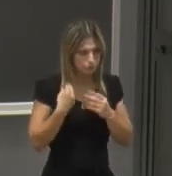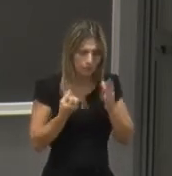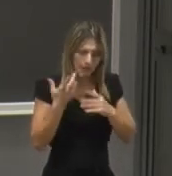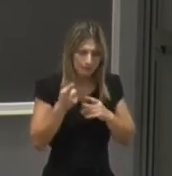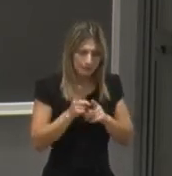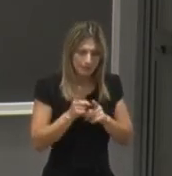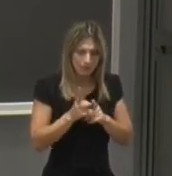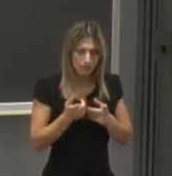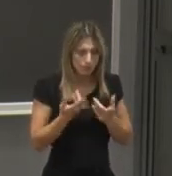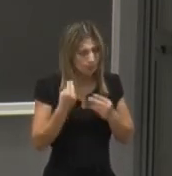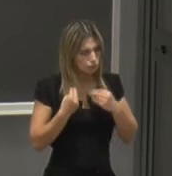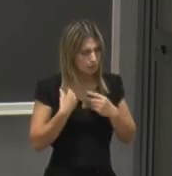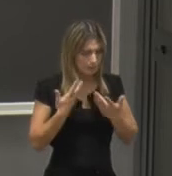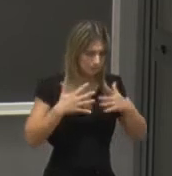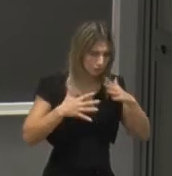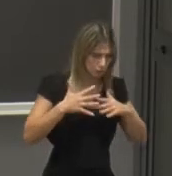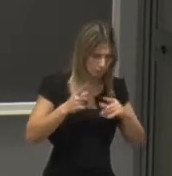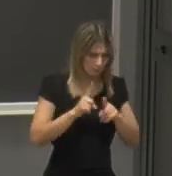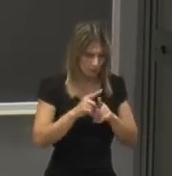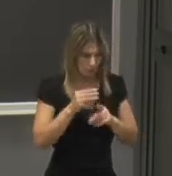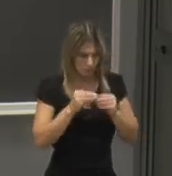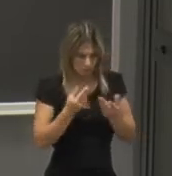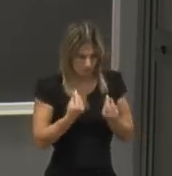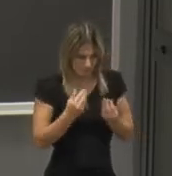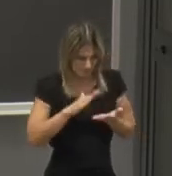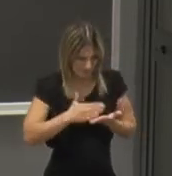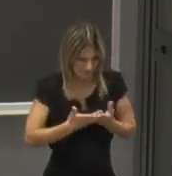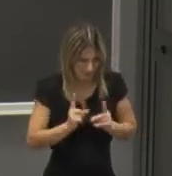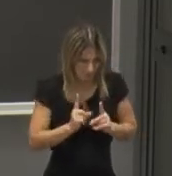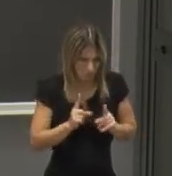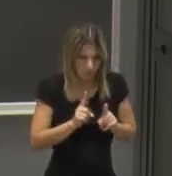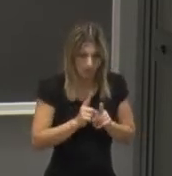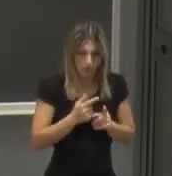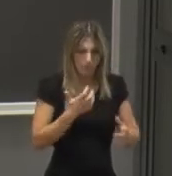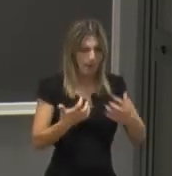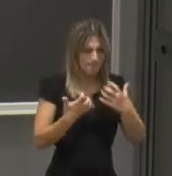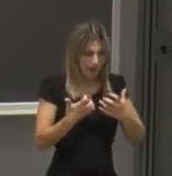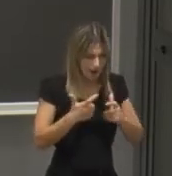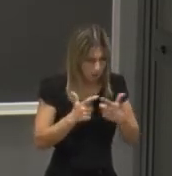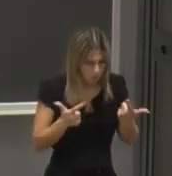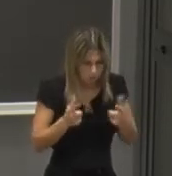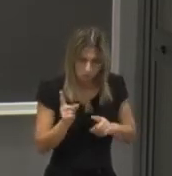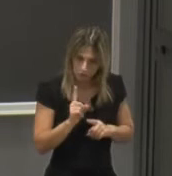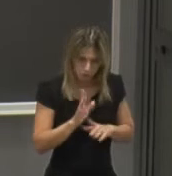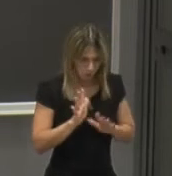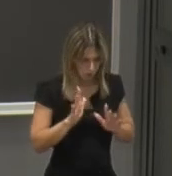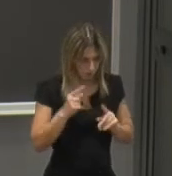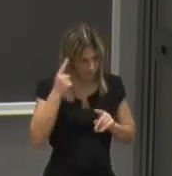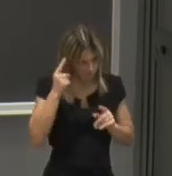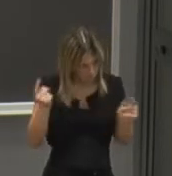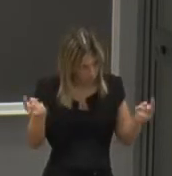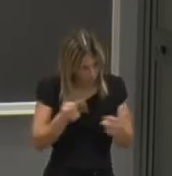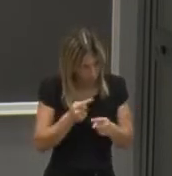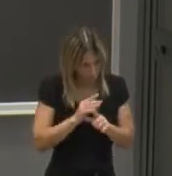presumibilmente oziose o la cui risposta non ha un immediato impatto applicativo affatto